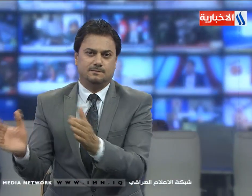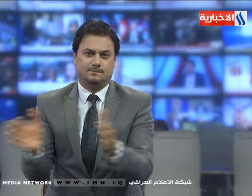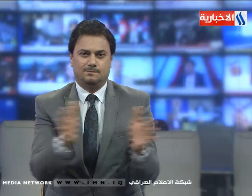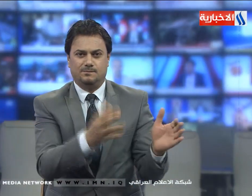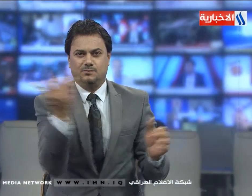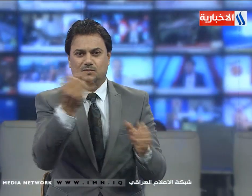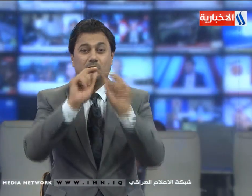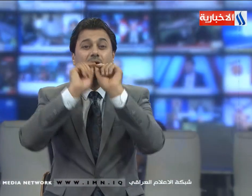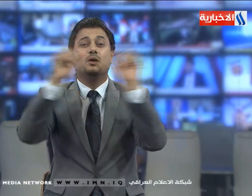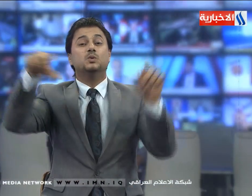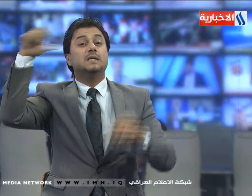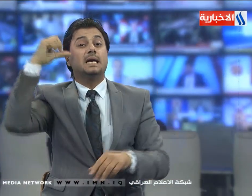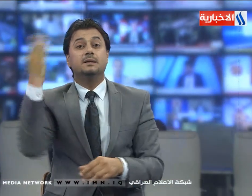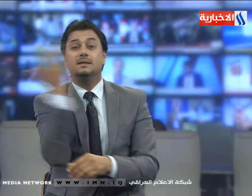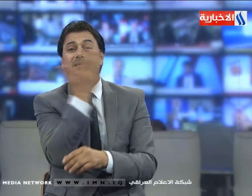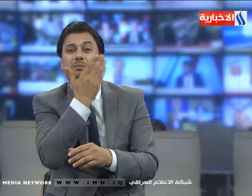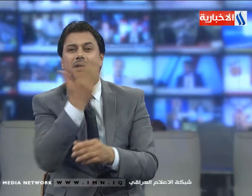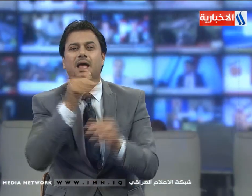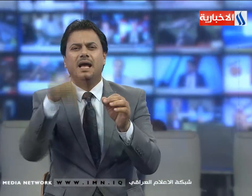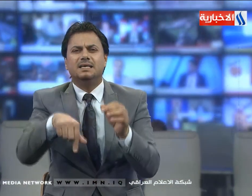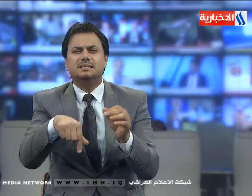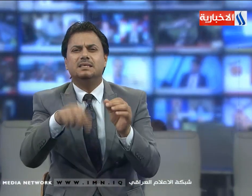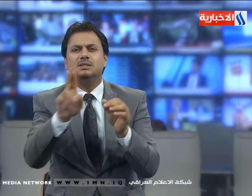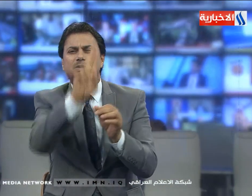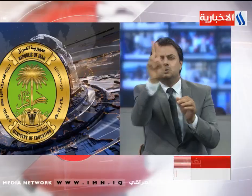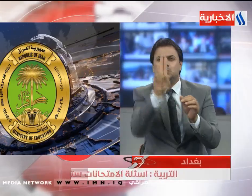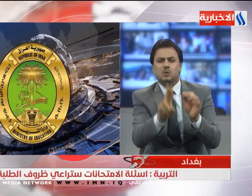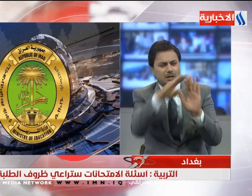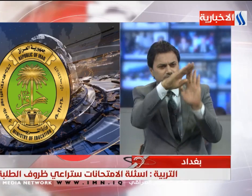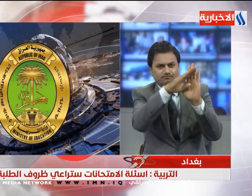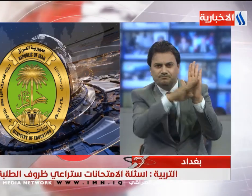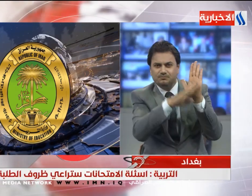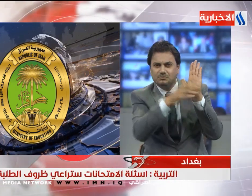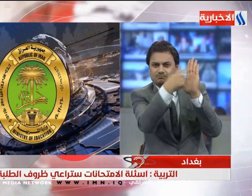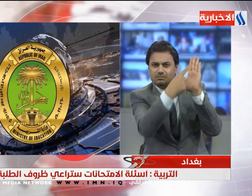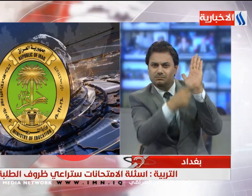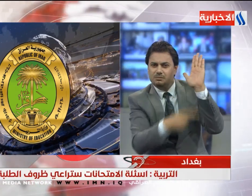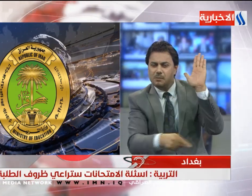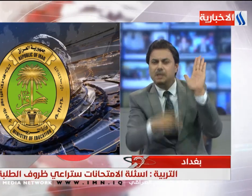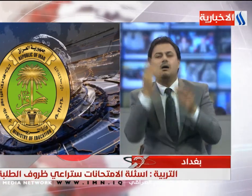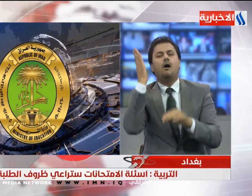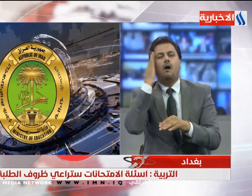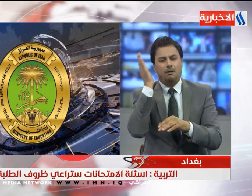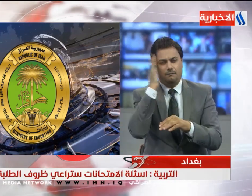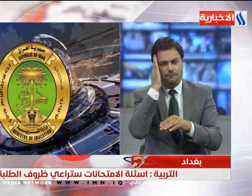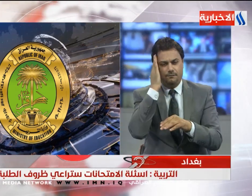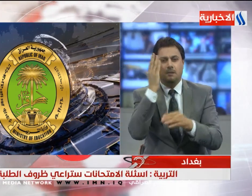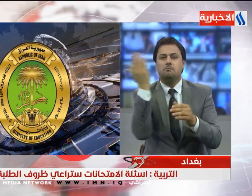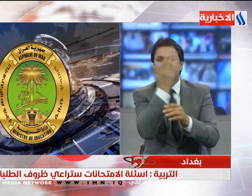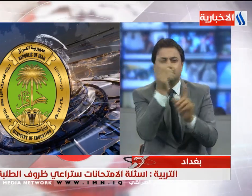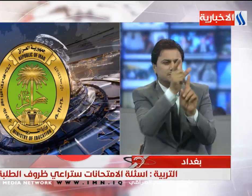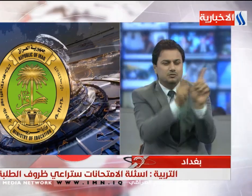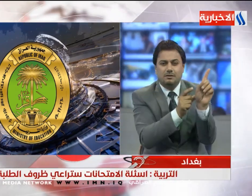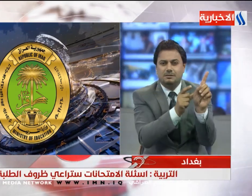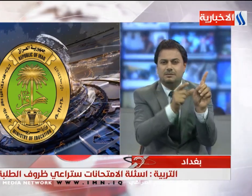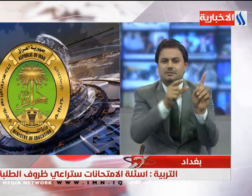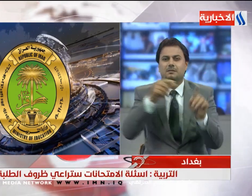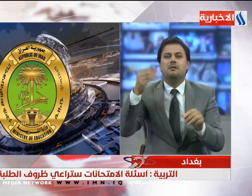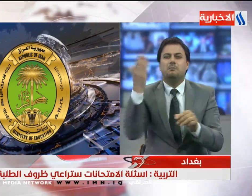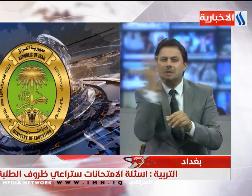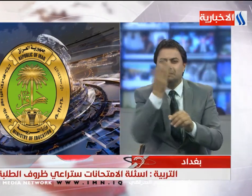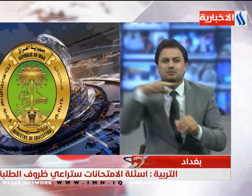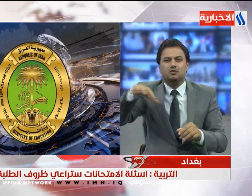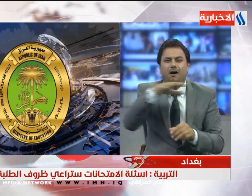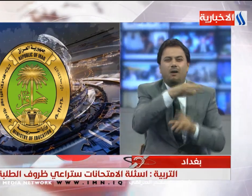أعلنت وزارة التربية أن أسئلة امتحانة السادس الإعدادي ستراعى فيها ظروف الطلبة مؤكدة عدم